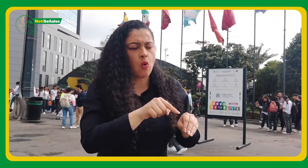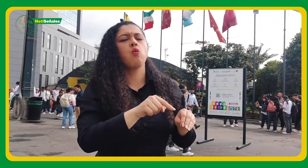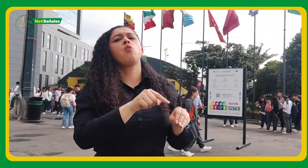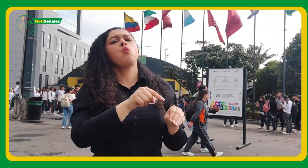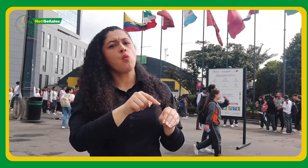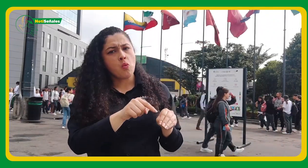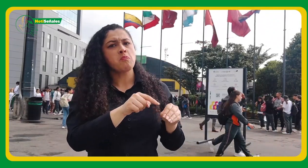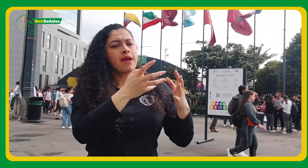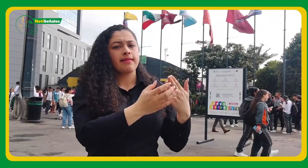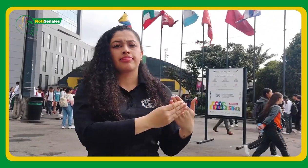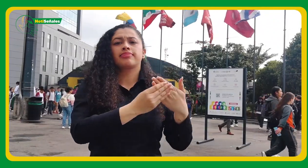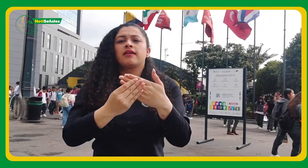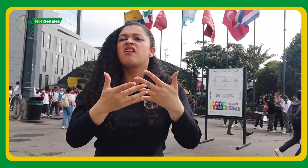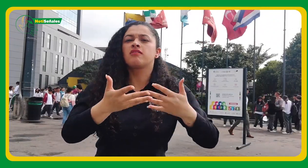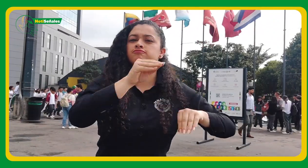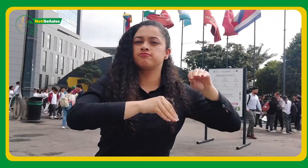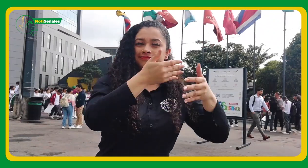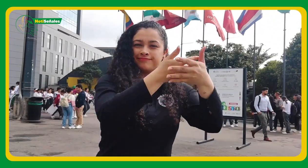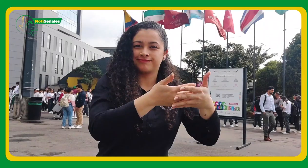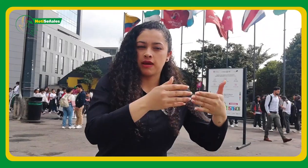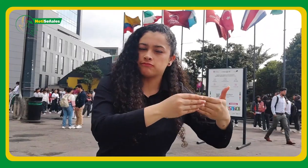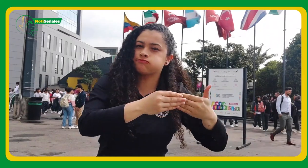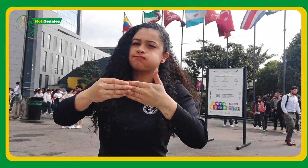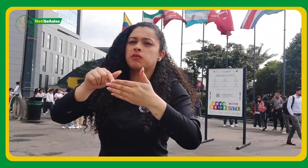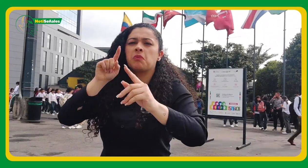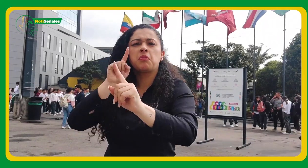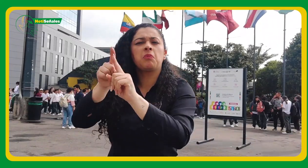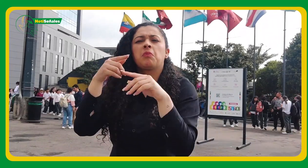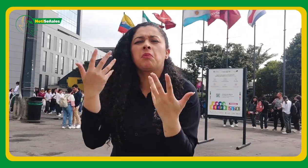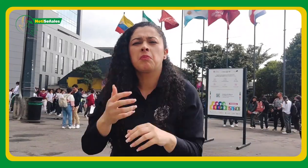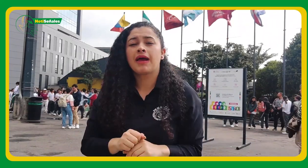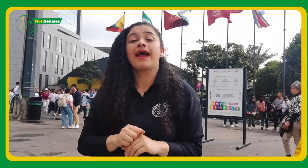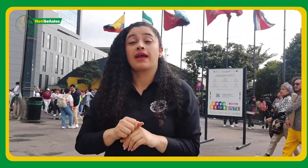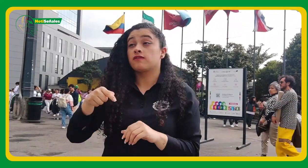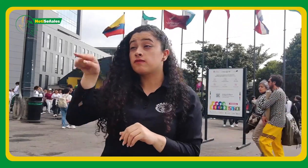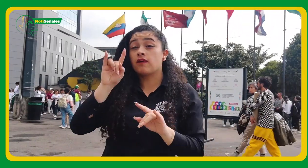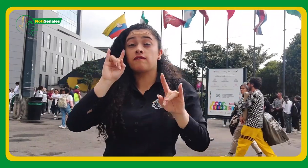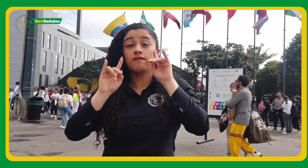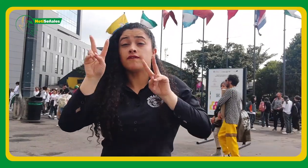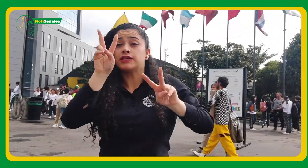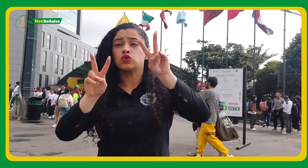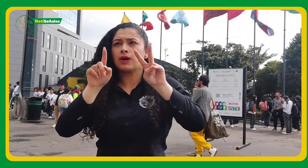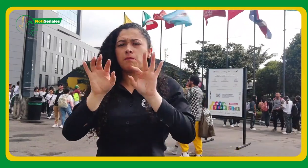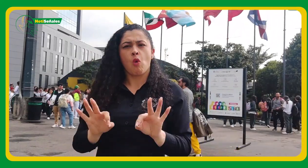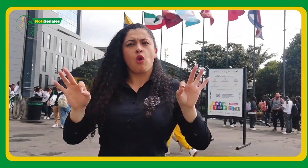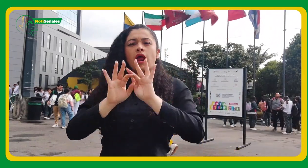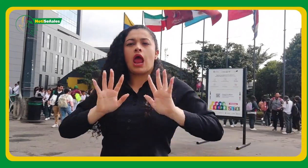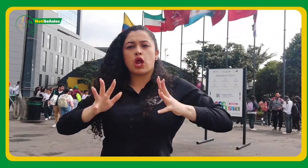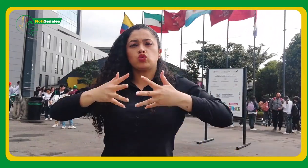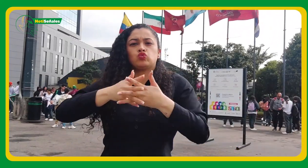ajustes razonables en la producción audiovisual para la población sorda, lo que será de gran utilidad para